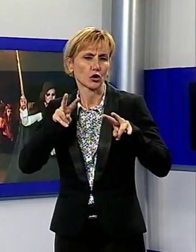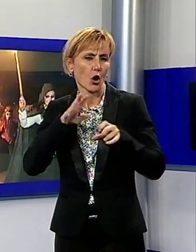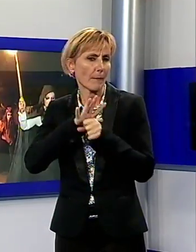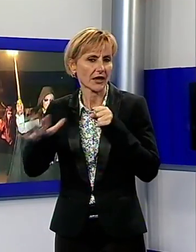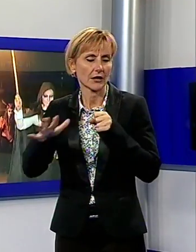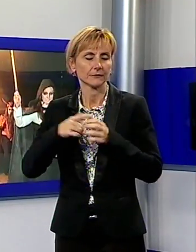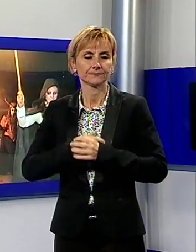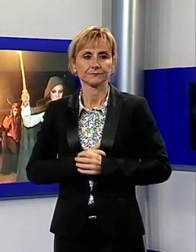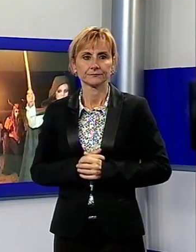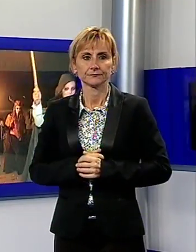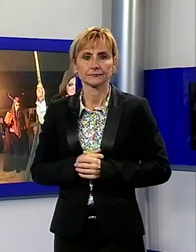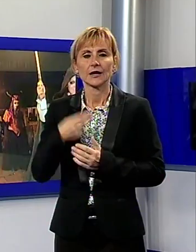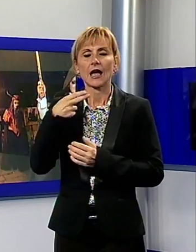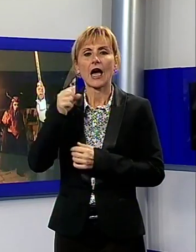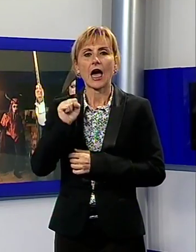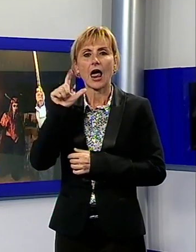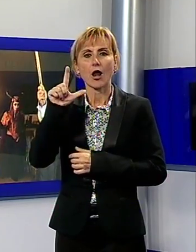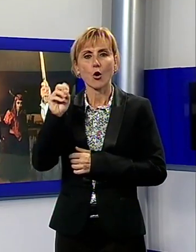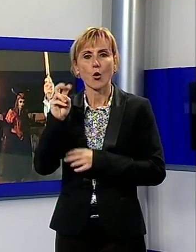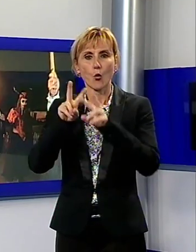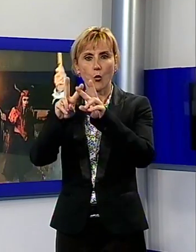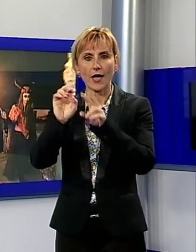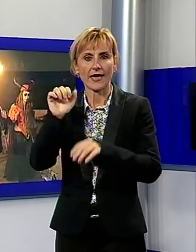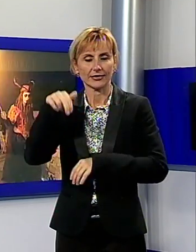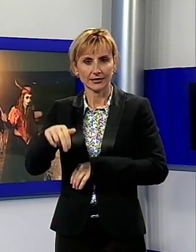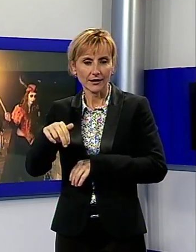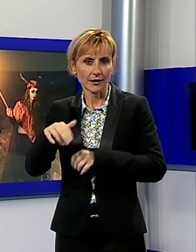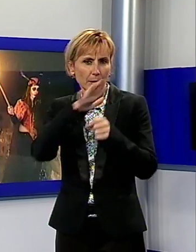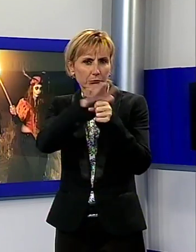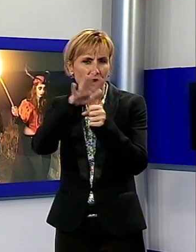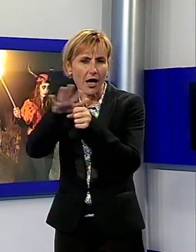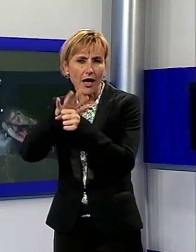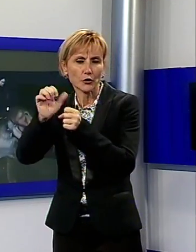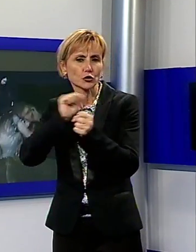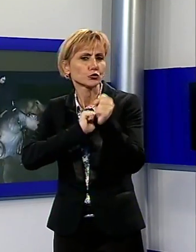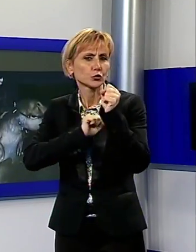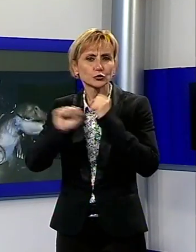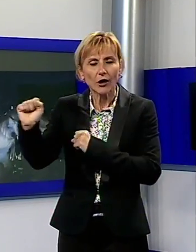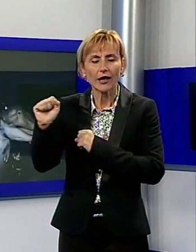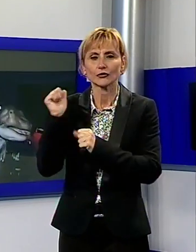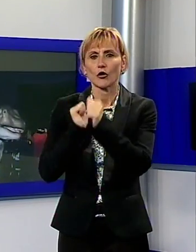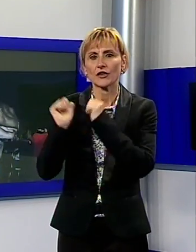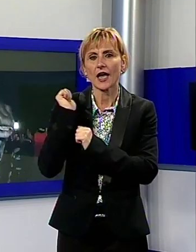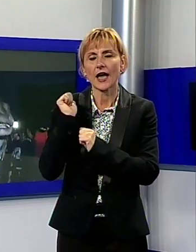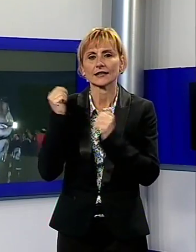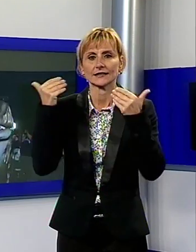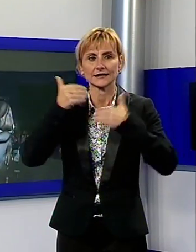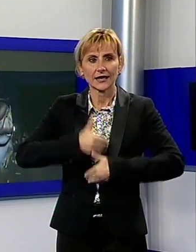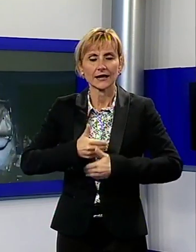Un Halloween da tutto esaurito, successo ovunque per la notte del 31 ottobre, folla alla storica festa di Borgo a